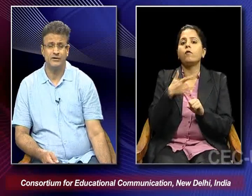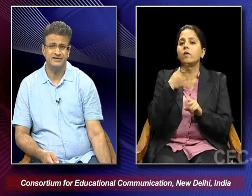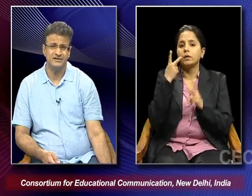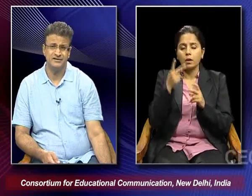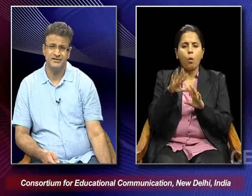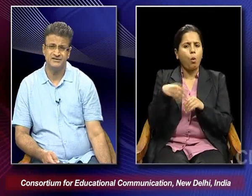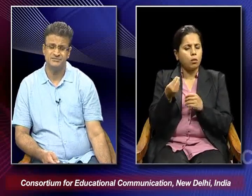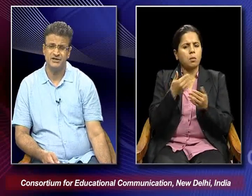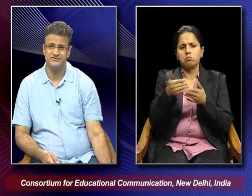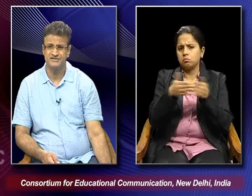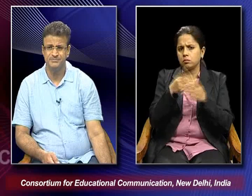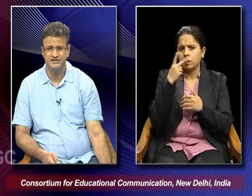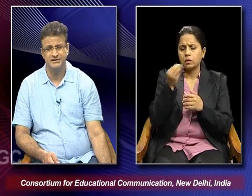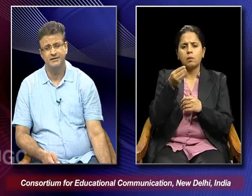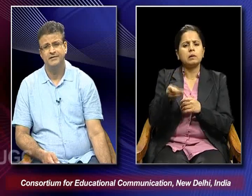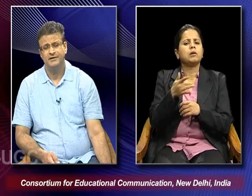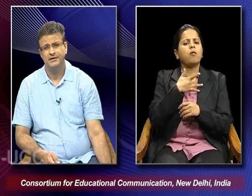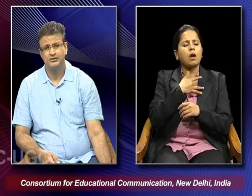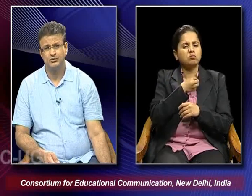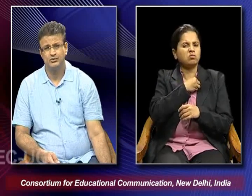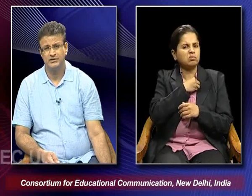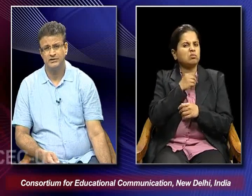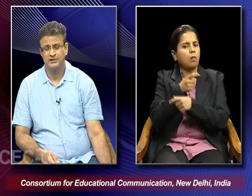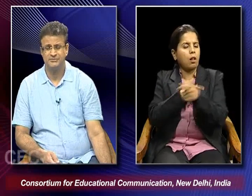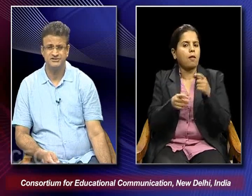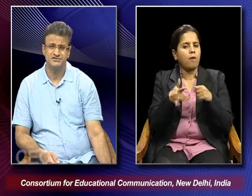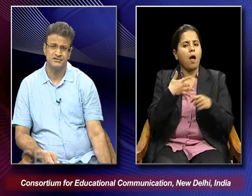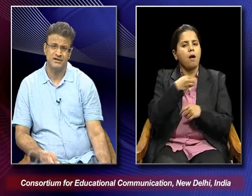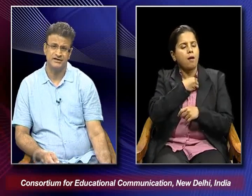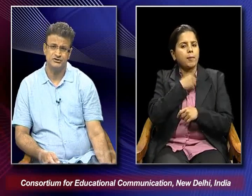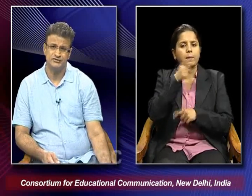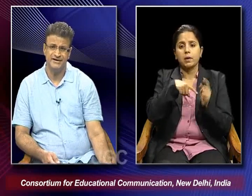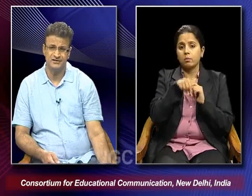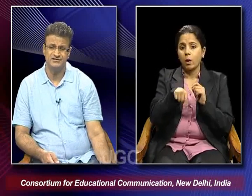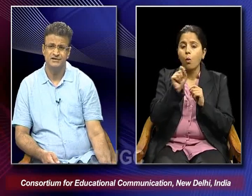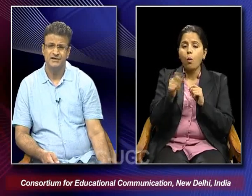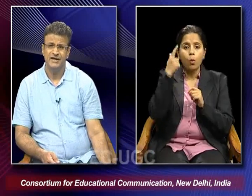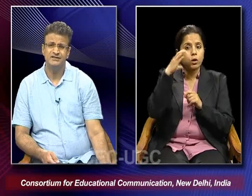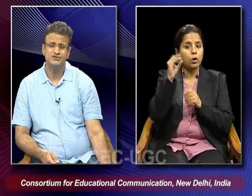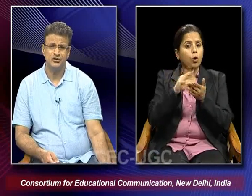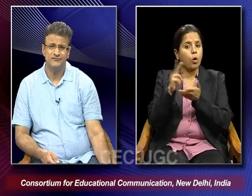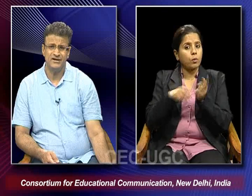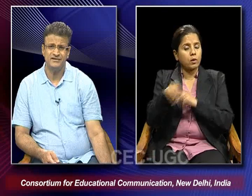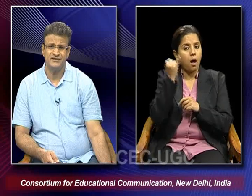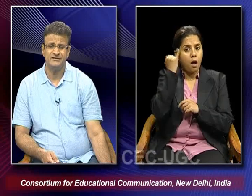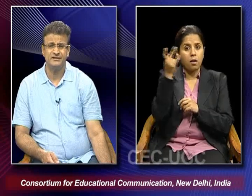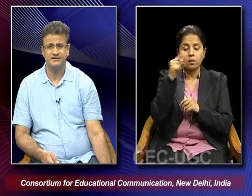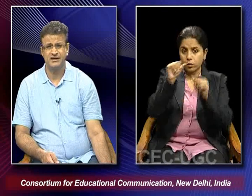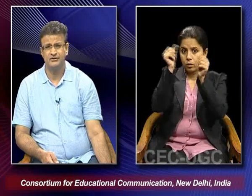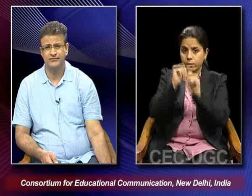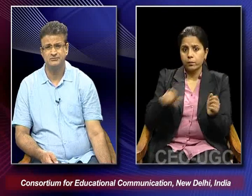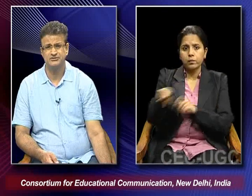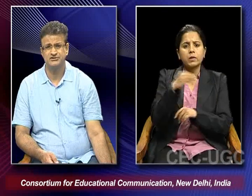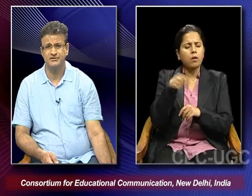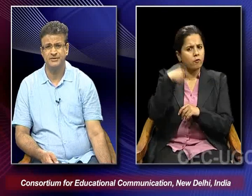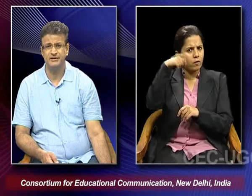or rather they had some kind of a sympathy to the communist kinds of ideals. And this got reflected in the